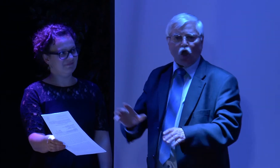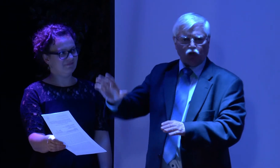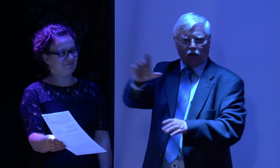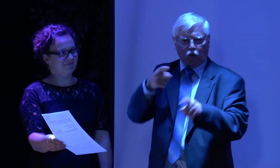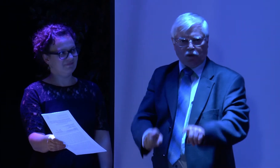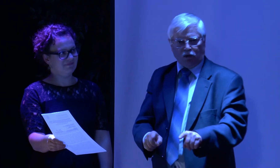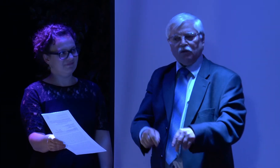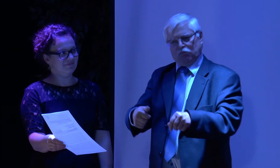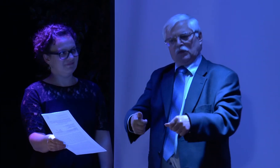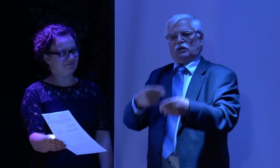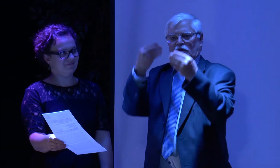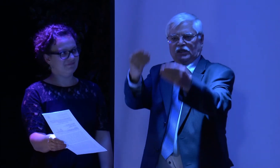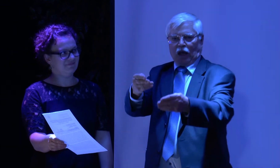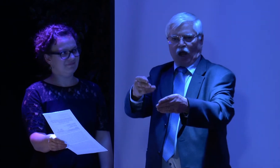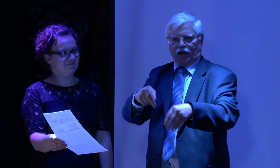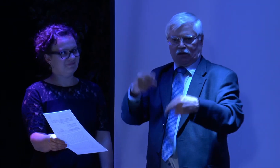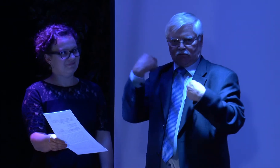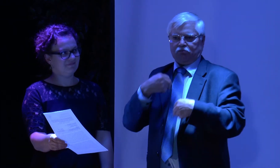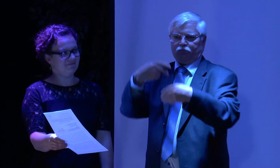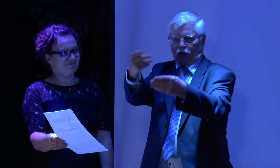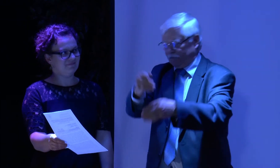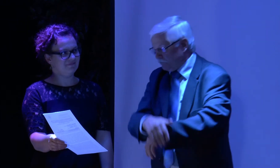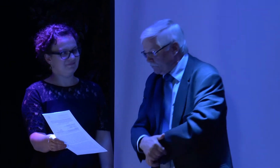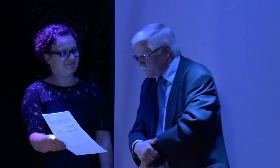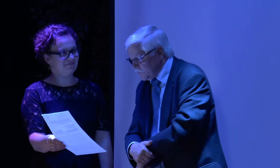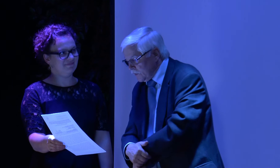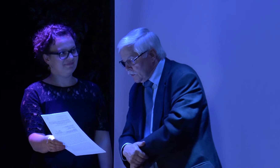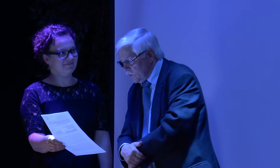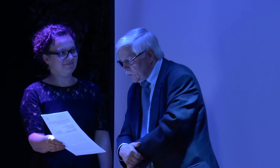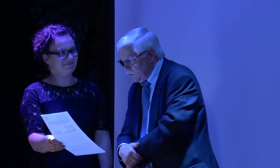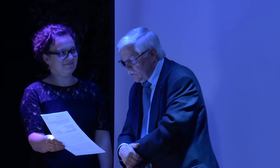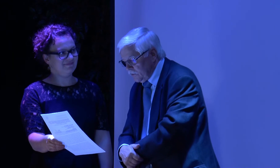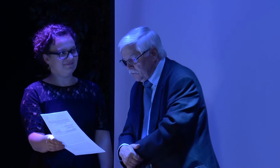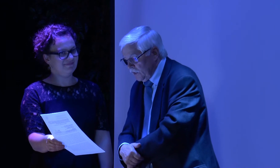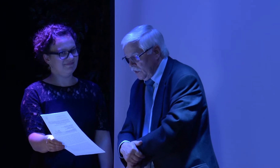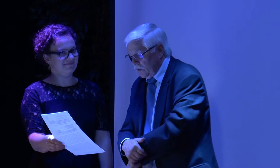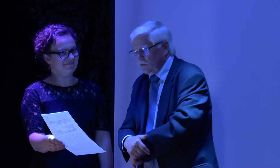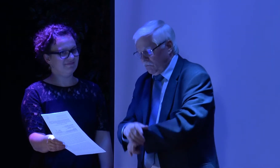Er hat die erste Topstum-Chule in Lattich gegründet. Und sie hat die Medaille damals auch erhalten.